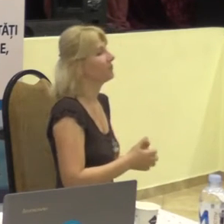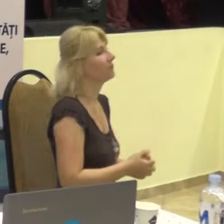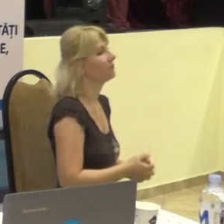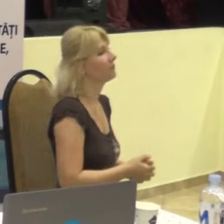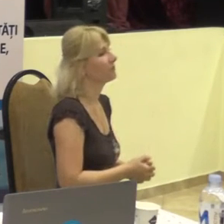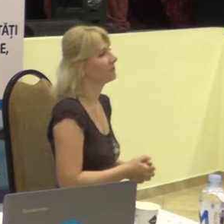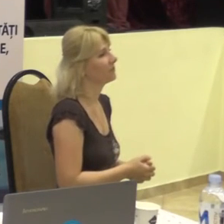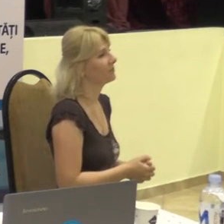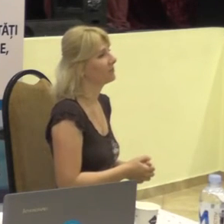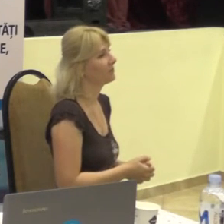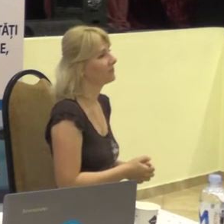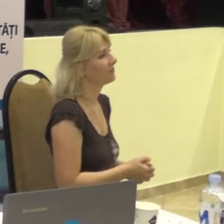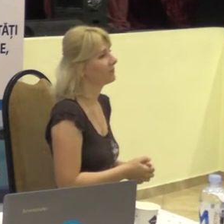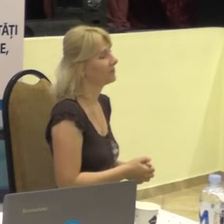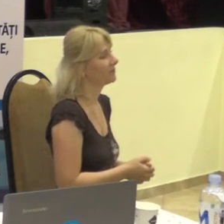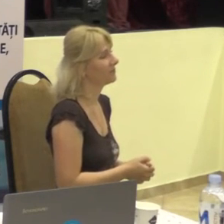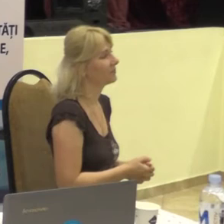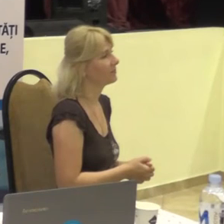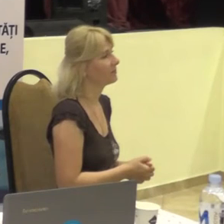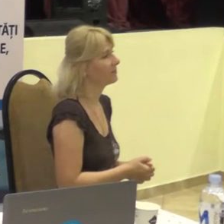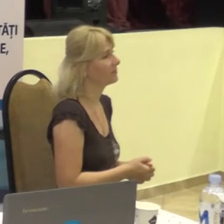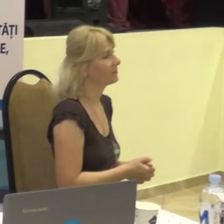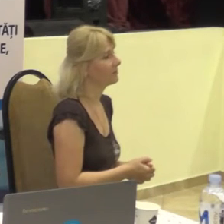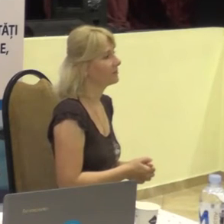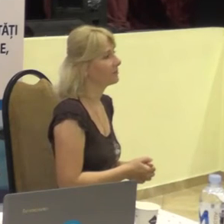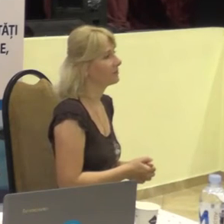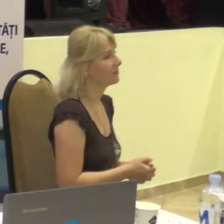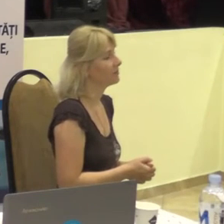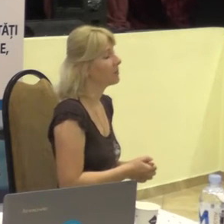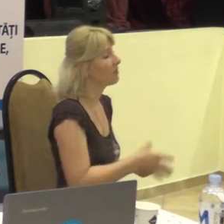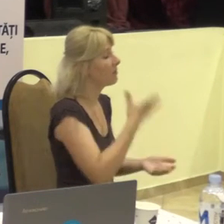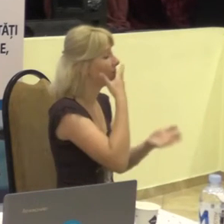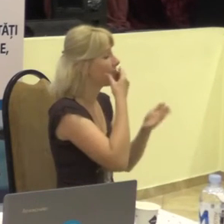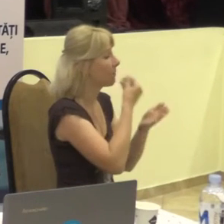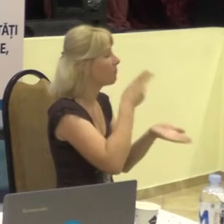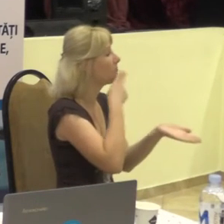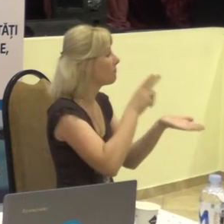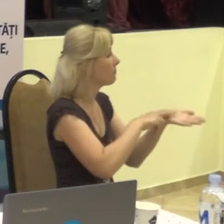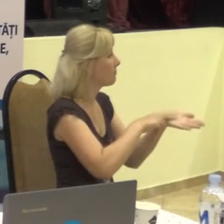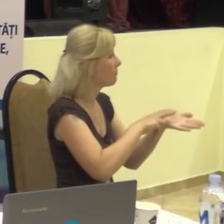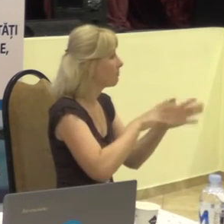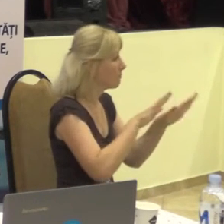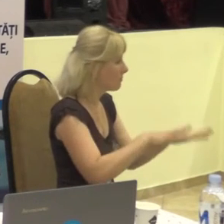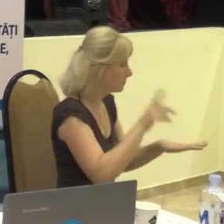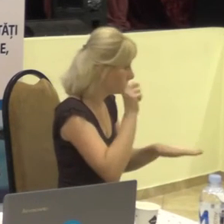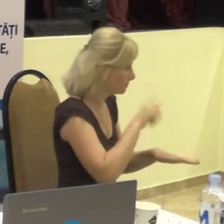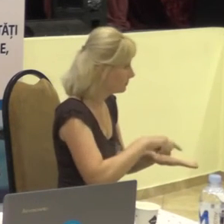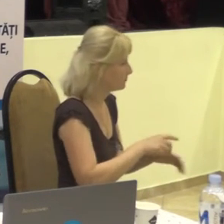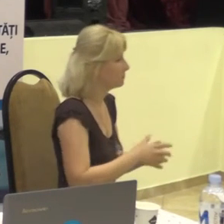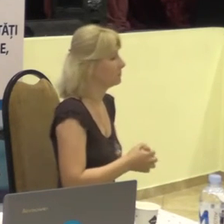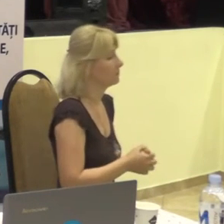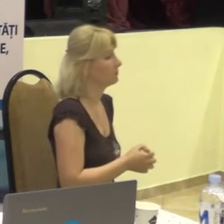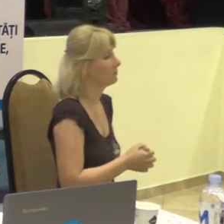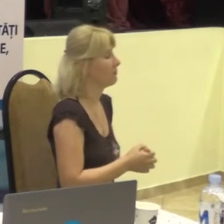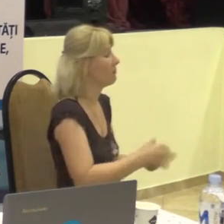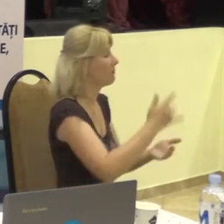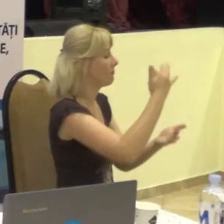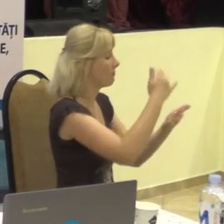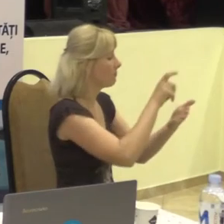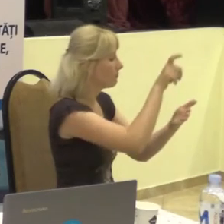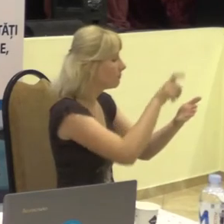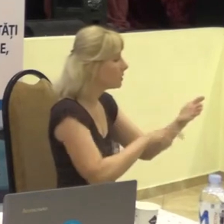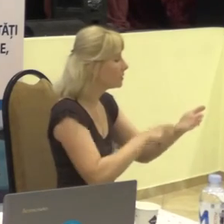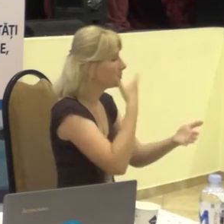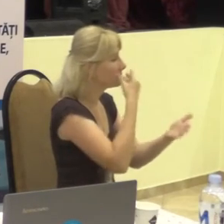visa de reședință, lista în care